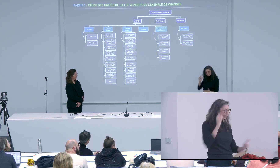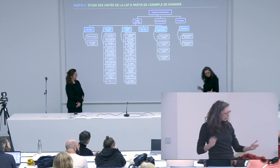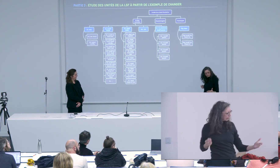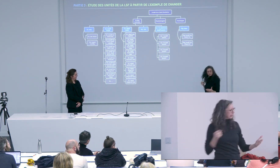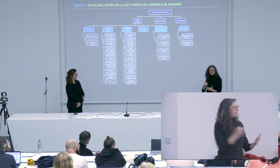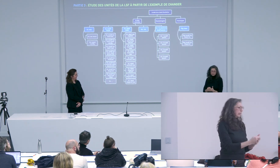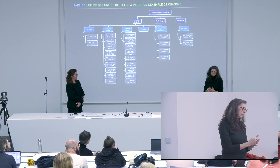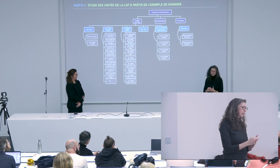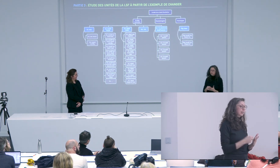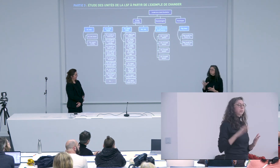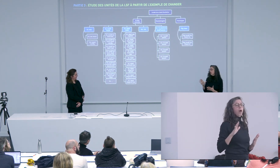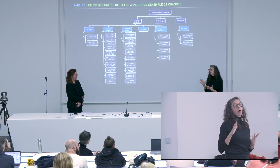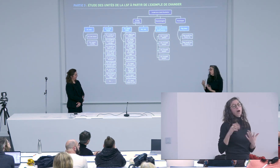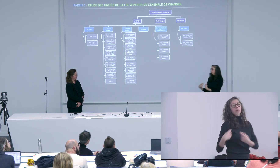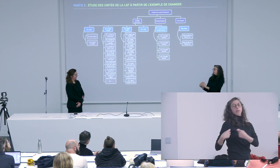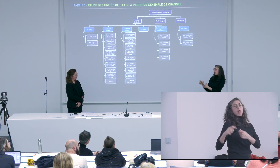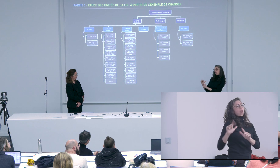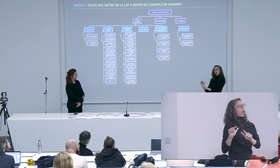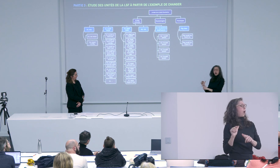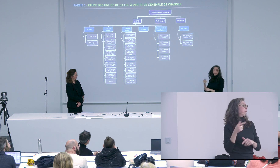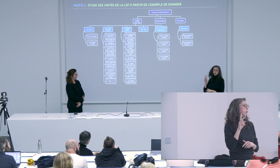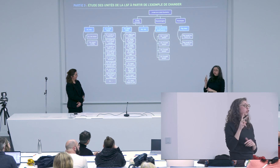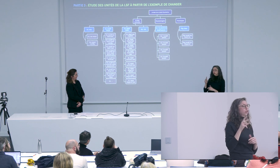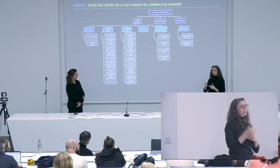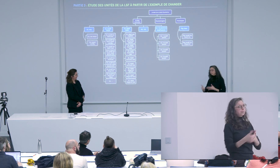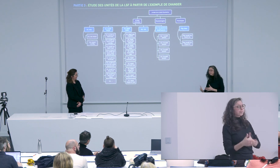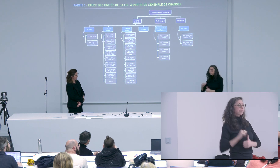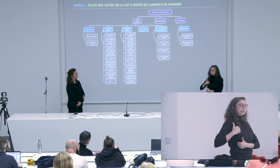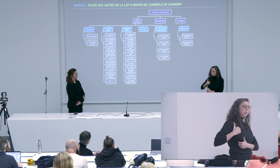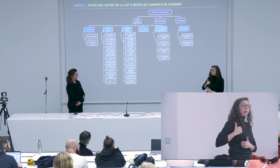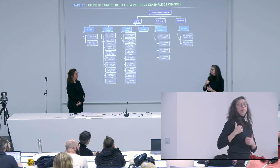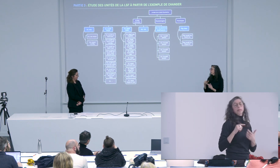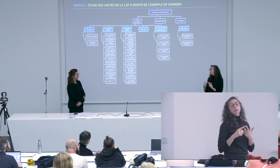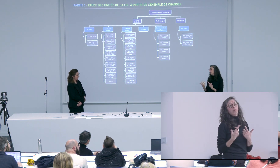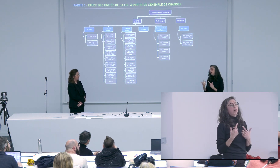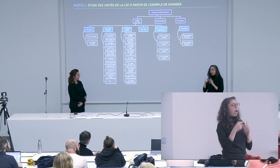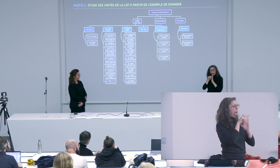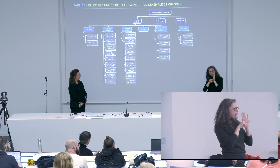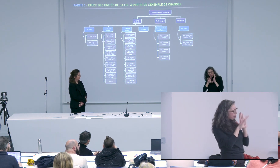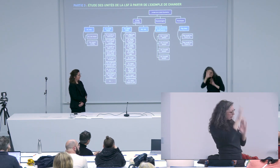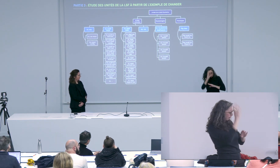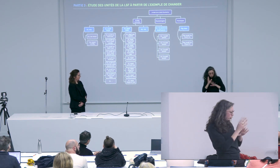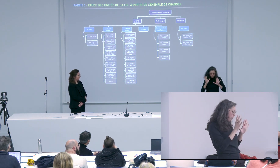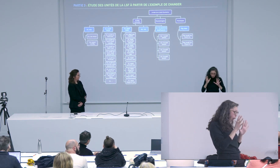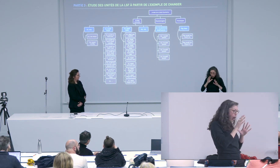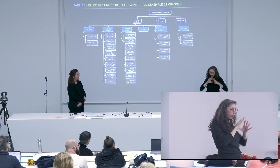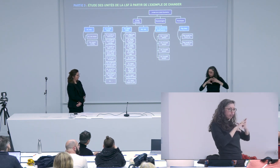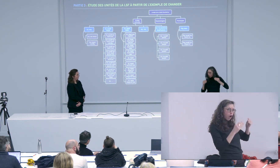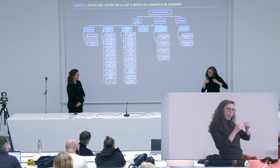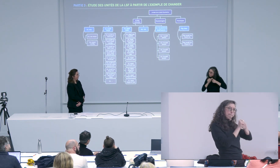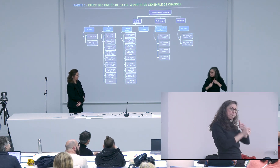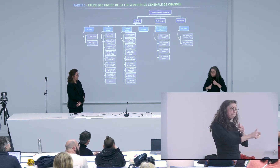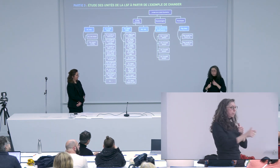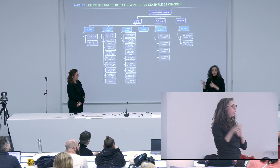de m'avoir laissé travailler jusqu'au bout sur ce sujet bien sûr il y avait une supervision la rigueur